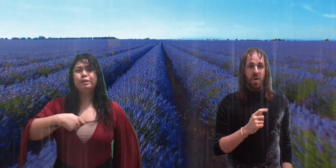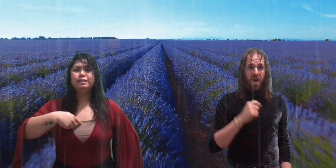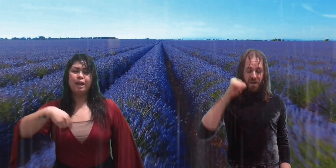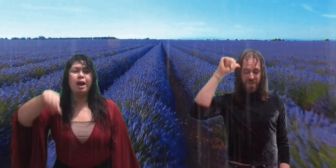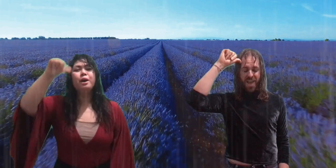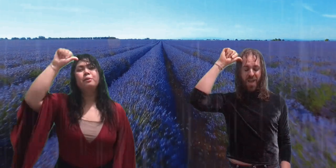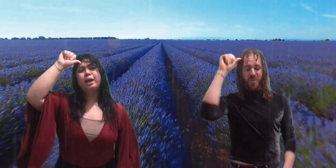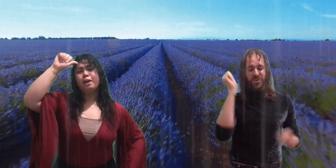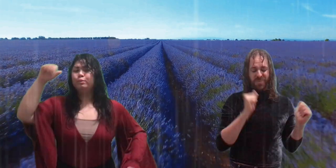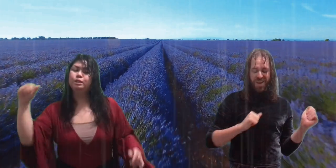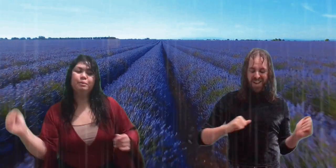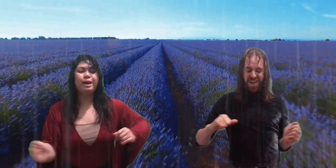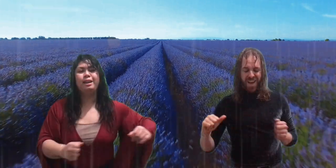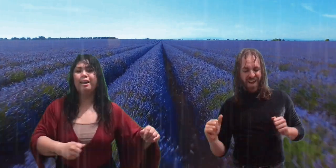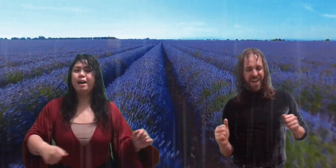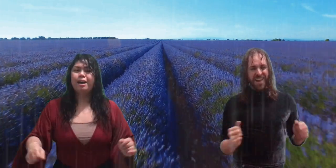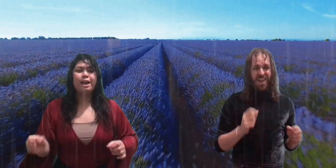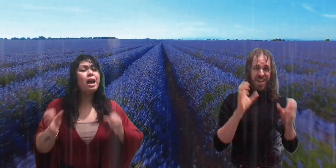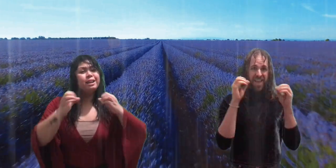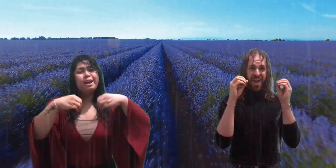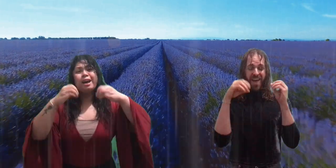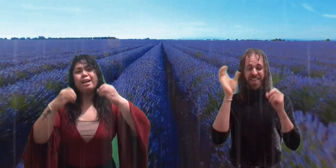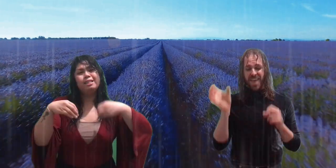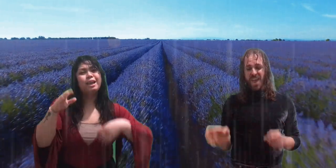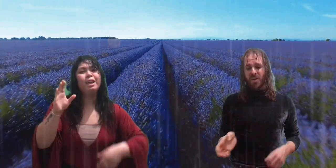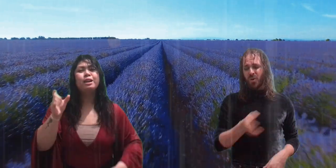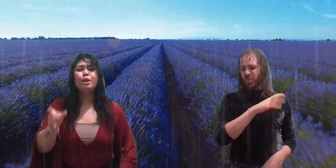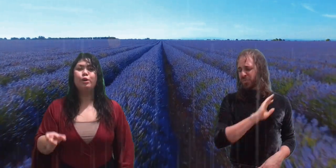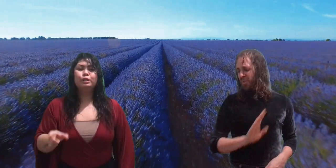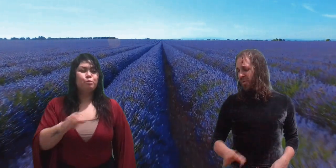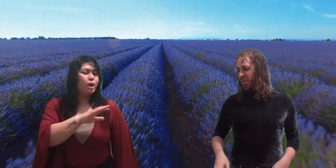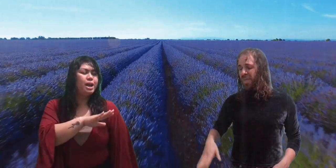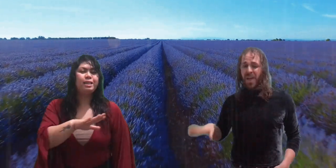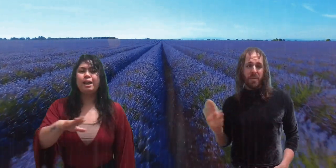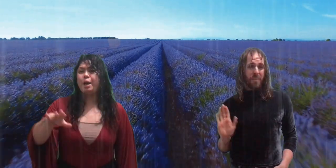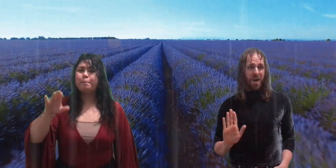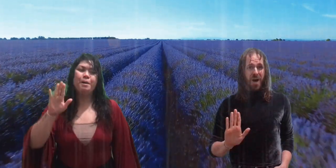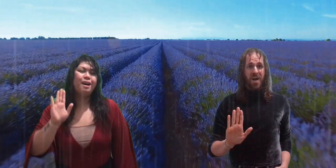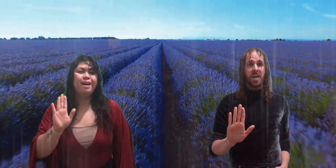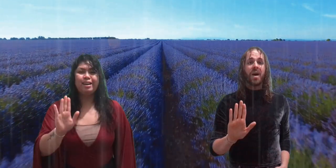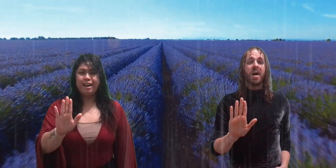sabremos bailar Nadie nos puede parar